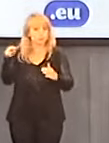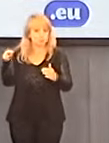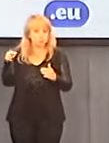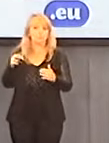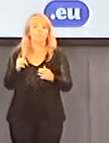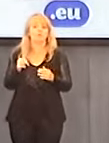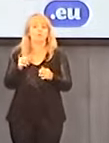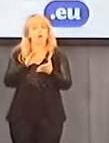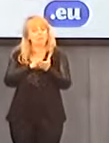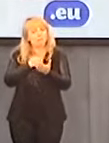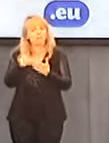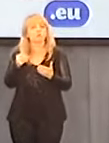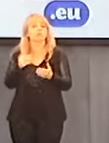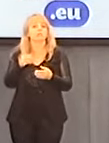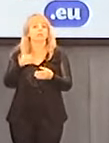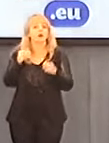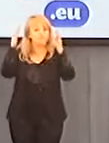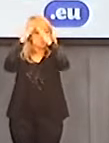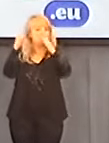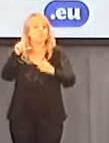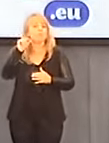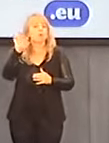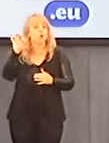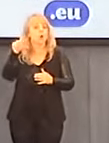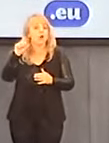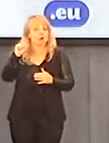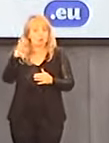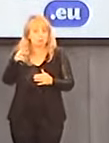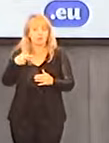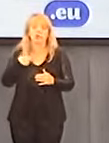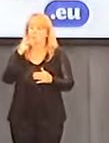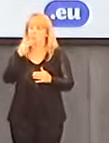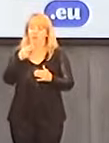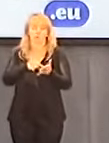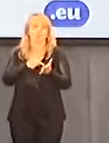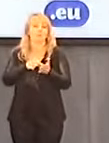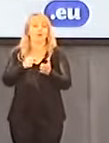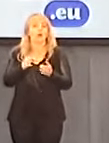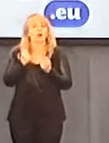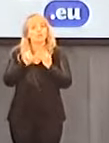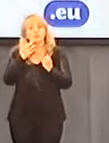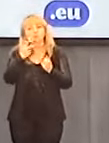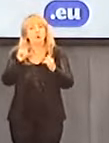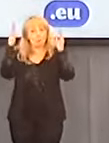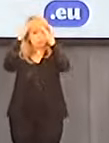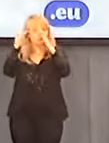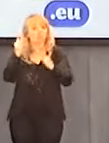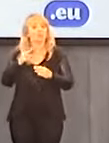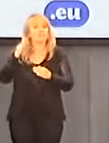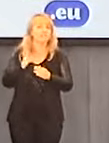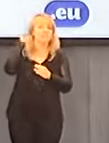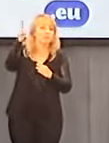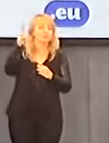chociażby wypowiedź biskupa Wojciecha Polaka. Jeżeli chodzi o samych biskupów i wyższych przełożonych zakonnych,